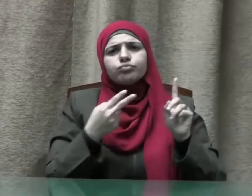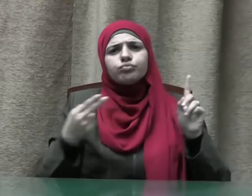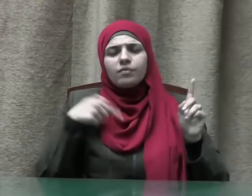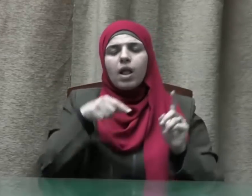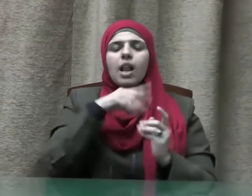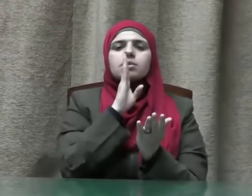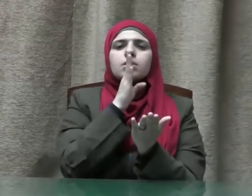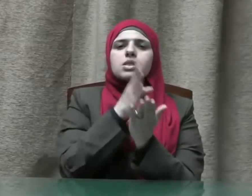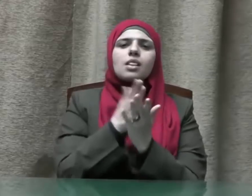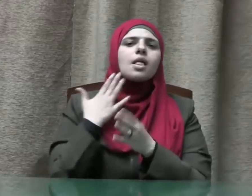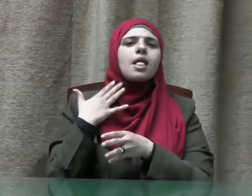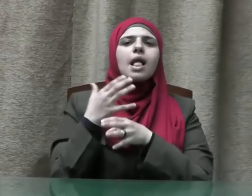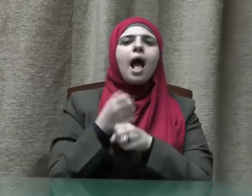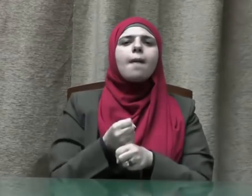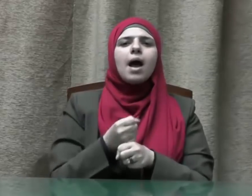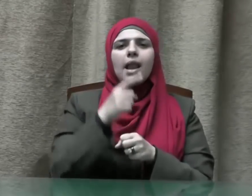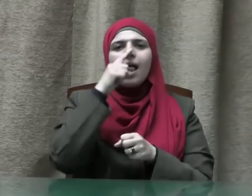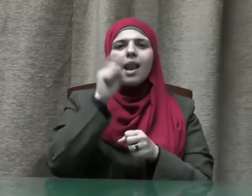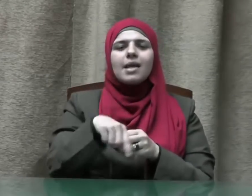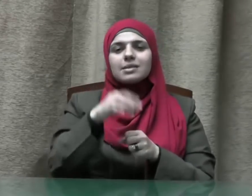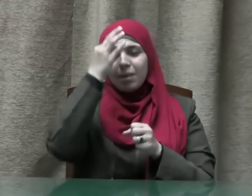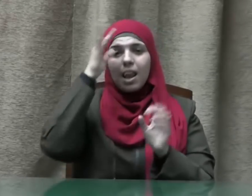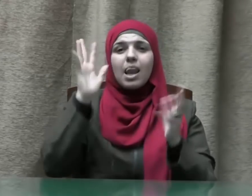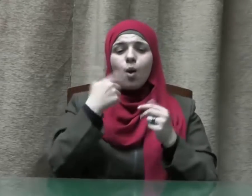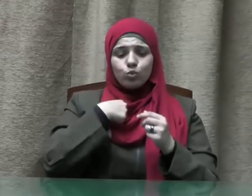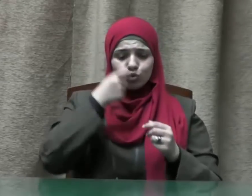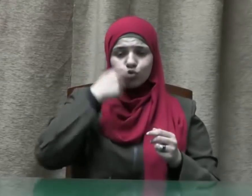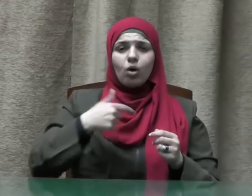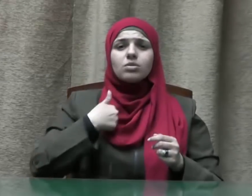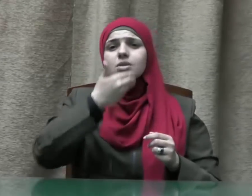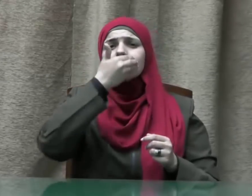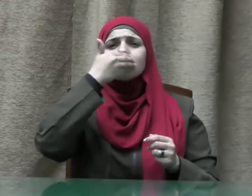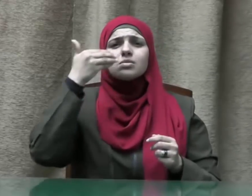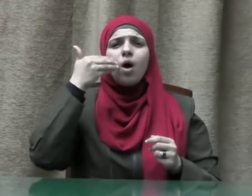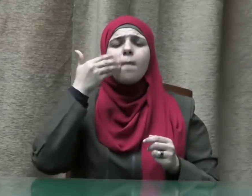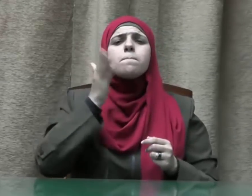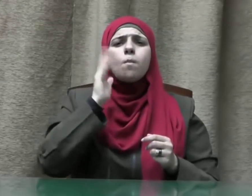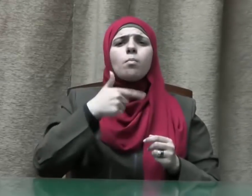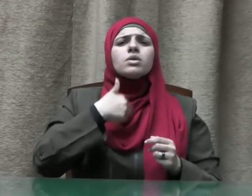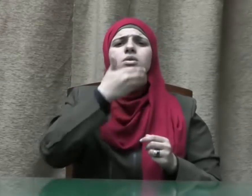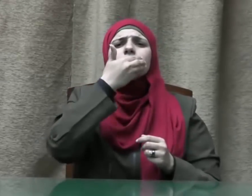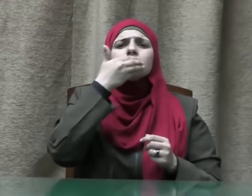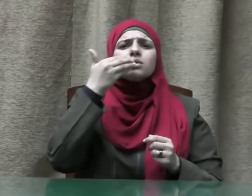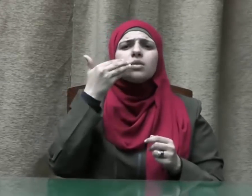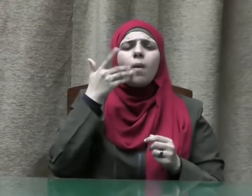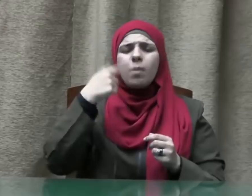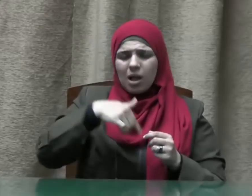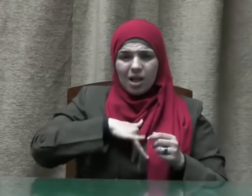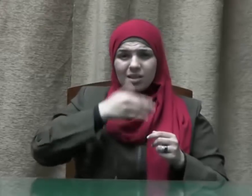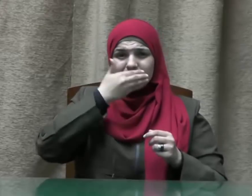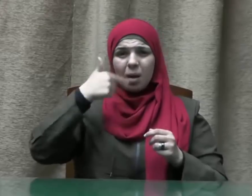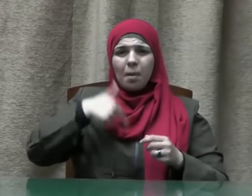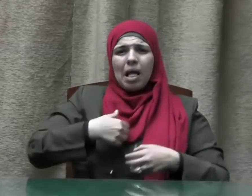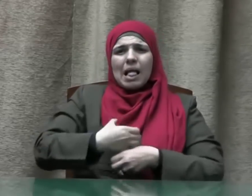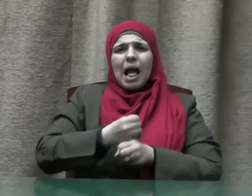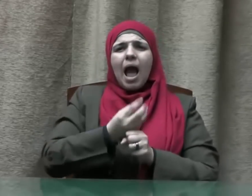وأمانته فرب صائم ليس له من صيامه إلا الجوع والعطش ورب